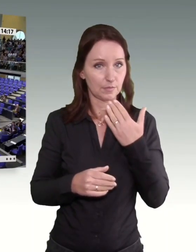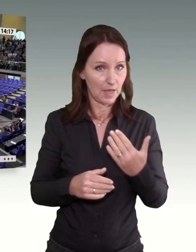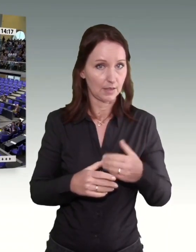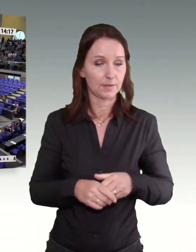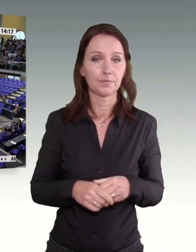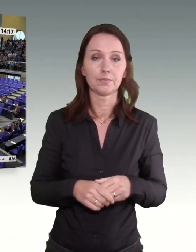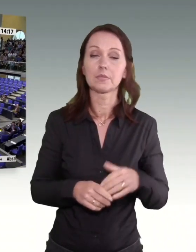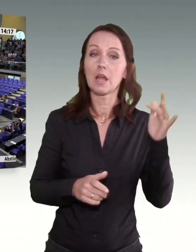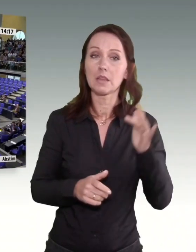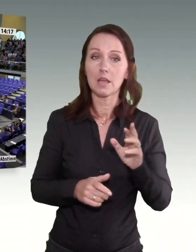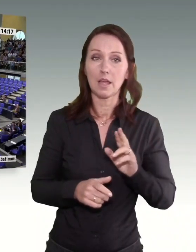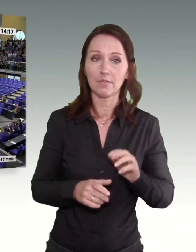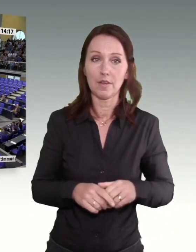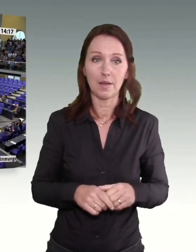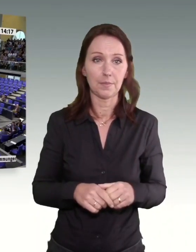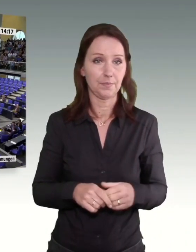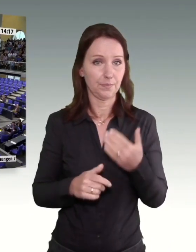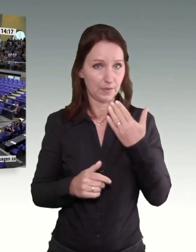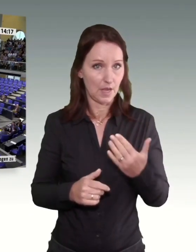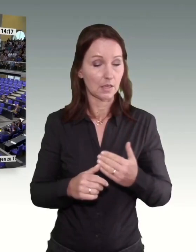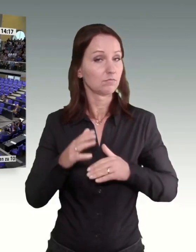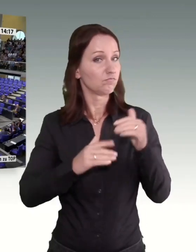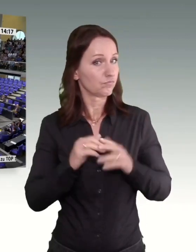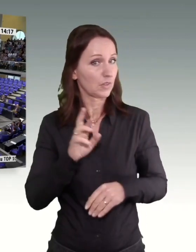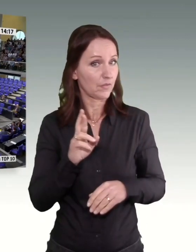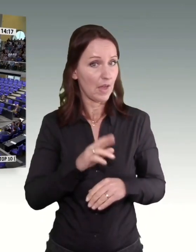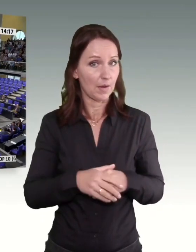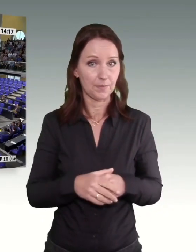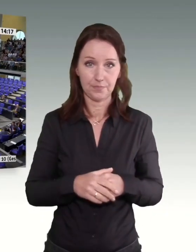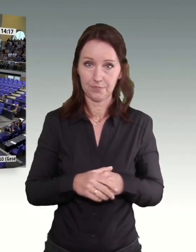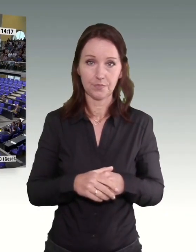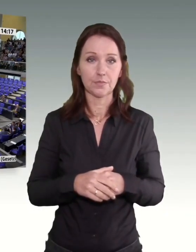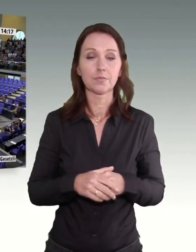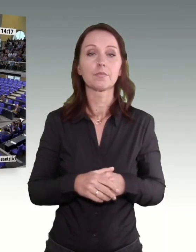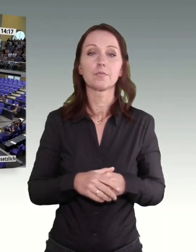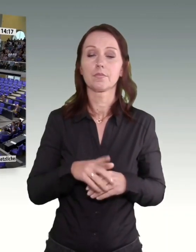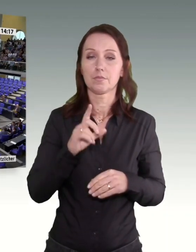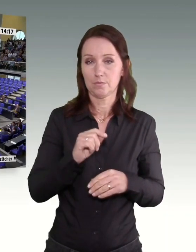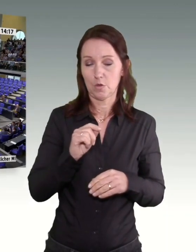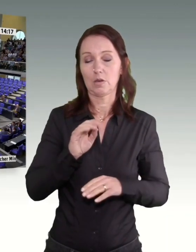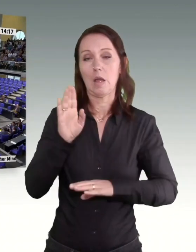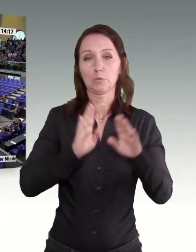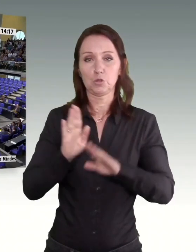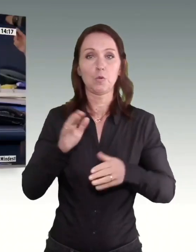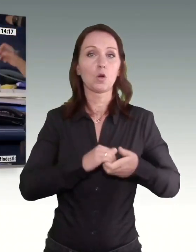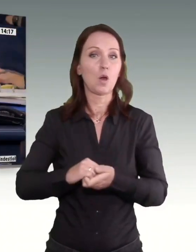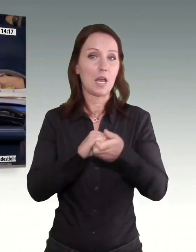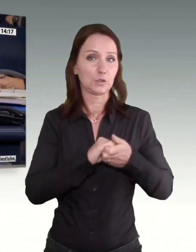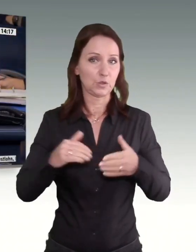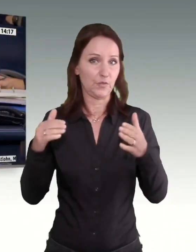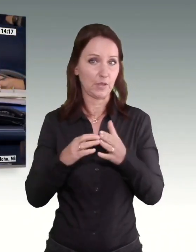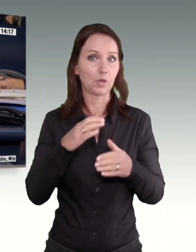Danke. Wer stimmt dagegen? Danke. Wer enthält sich? Die Beschlussempfehlung ist mit den Stimmen der